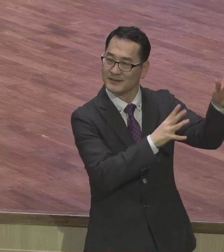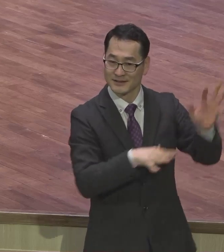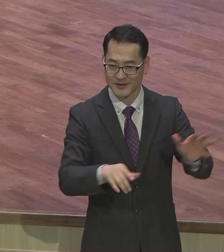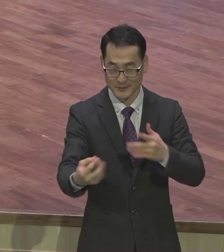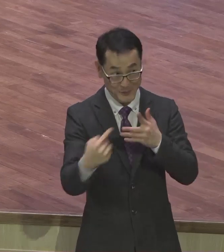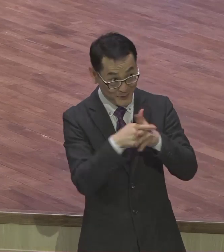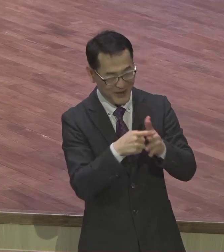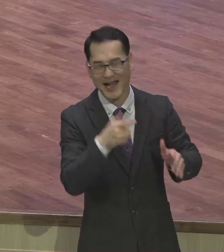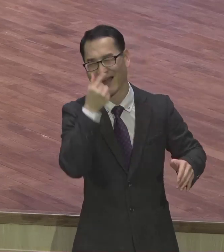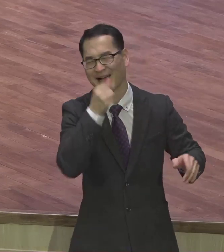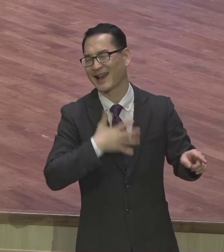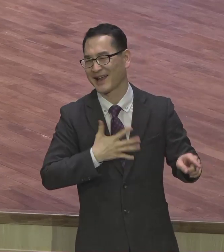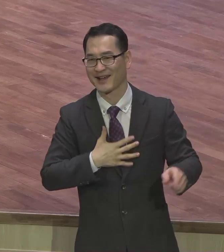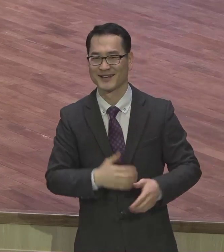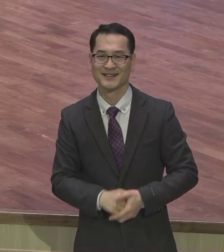이걸 알아야 되고 이걸 알아야 돼.